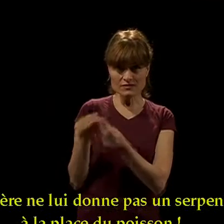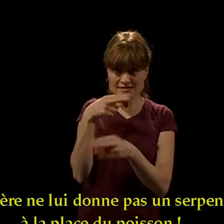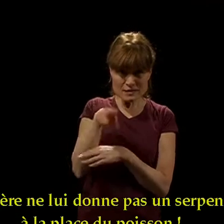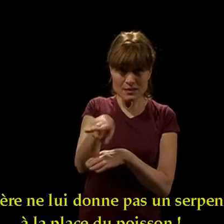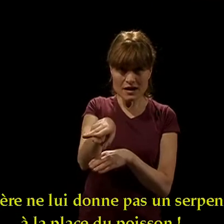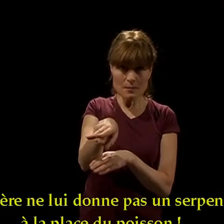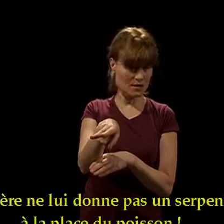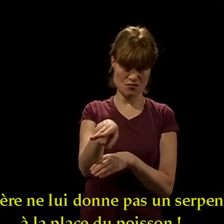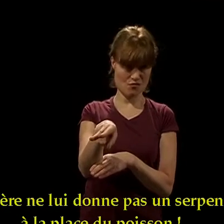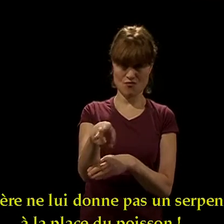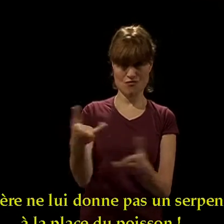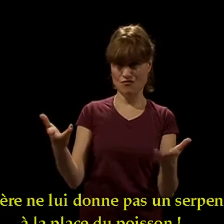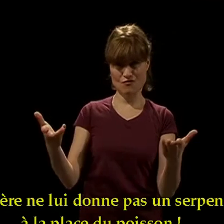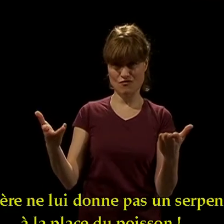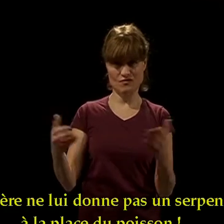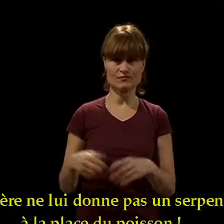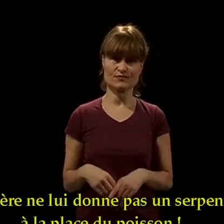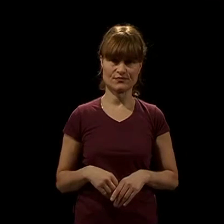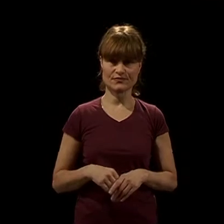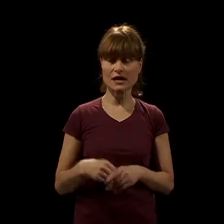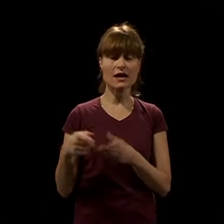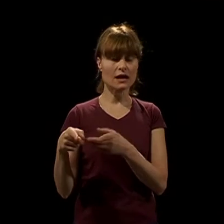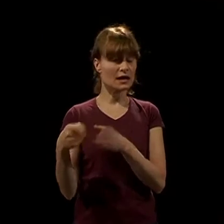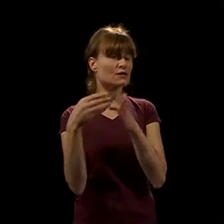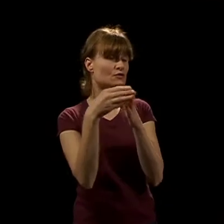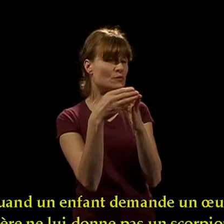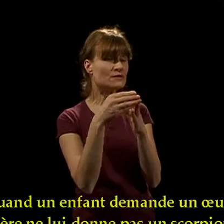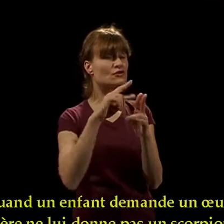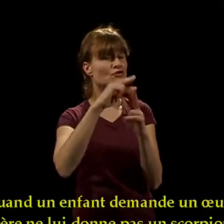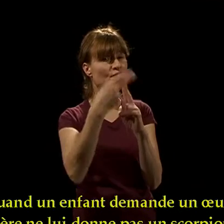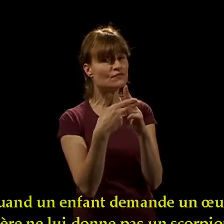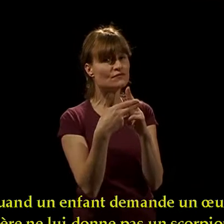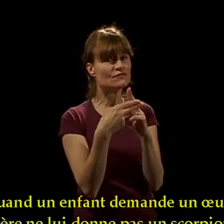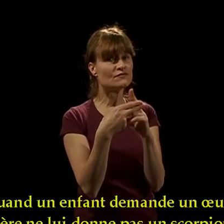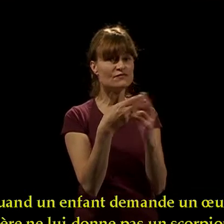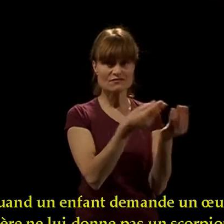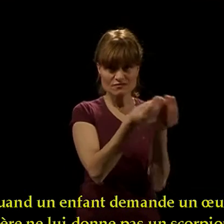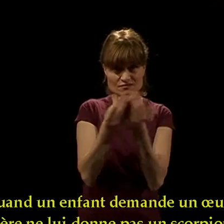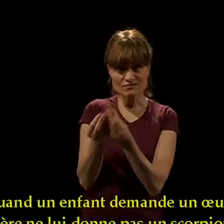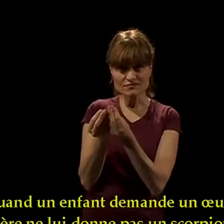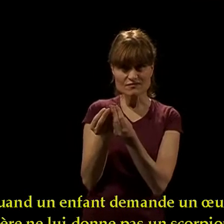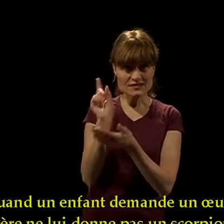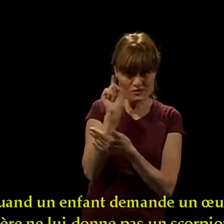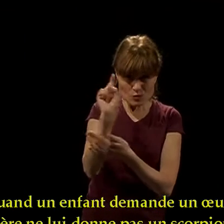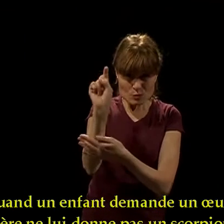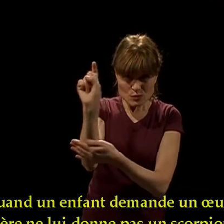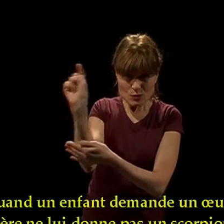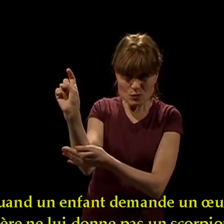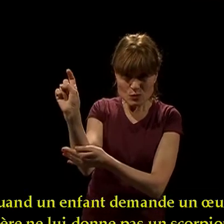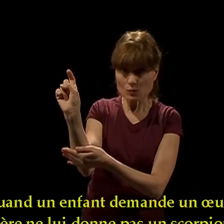le père ne lui donne pas un serpent à la place du poisson. Et quand un enfant demande un œuf, son père ne lui donne pas